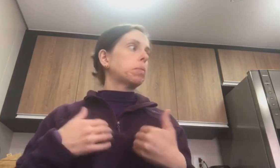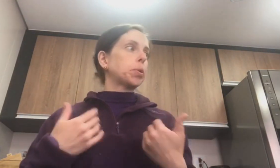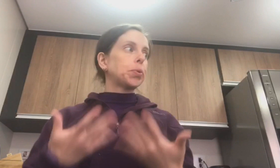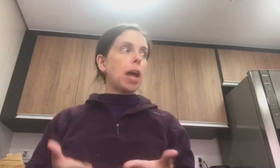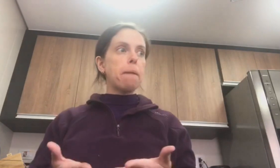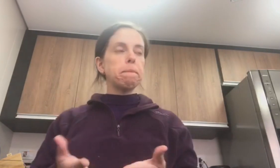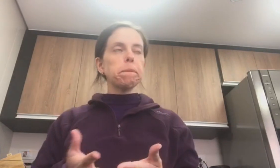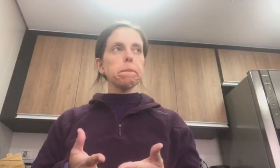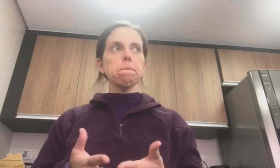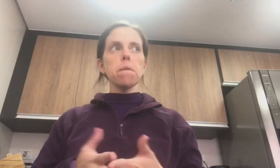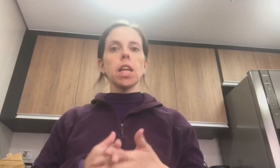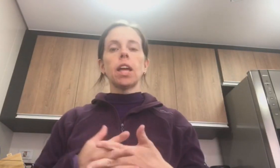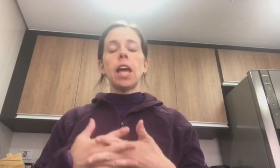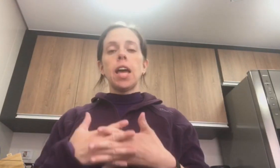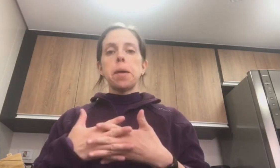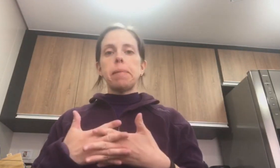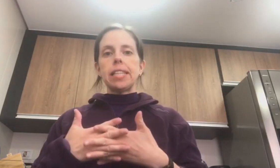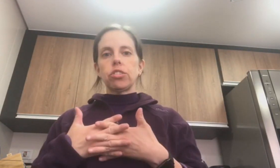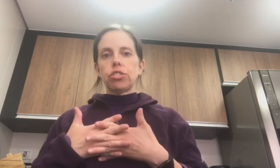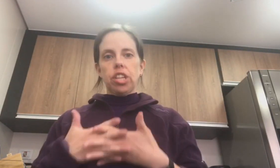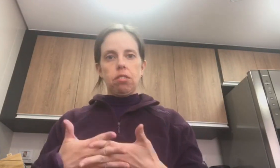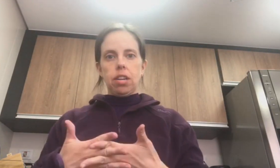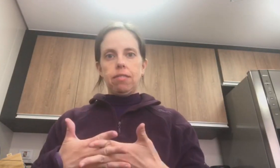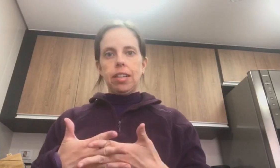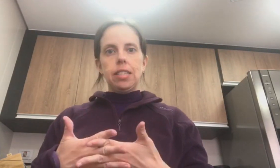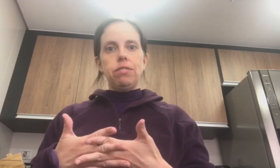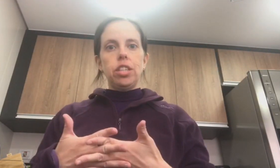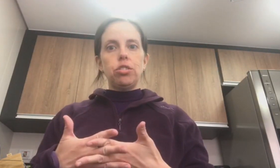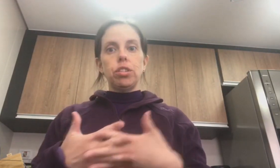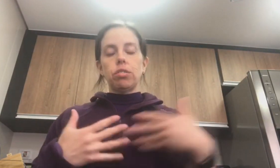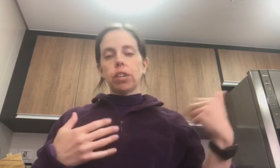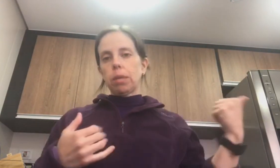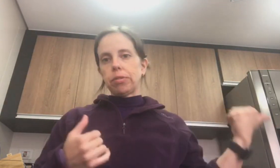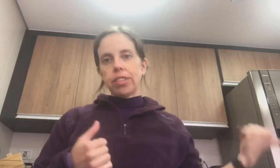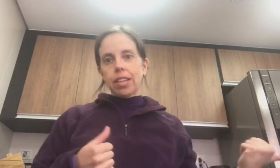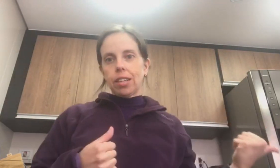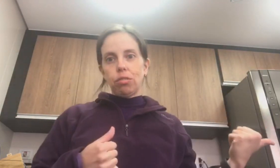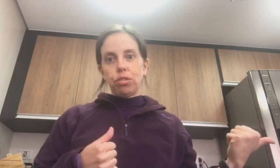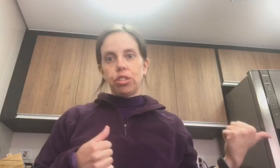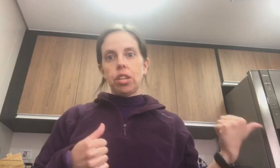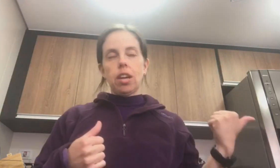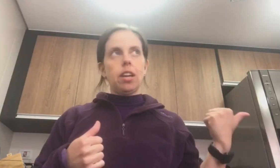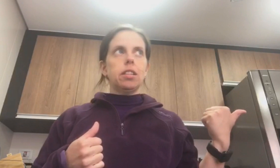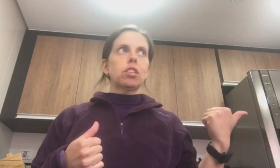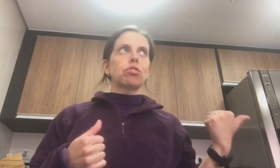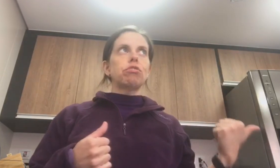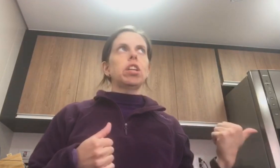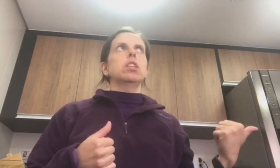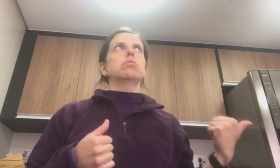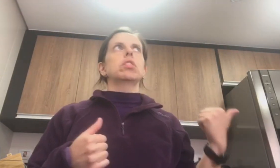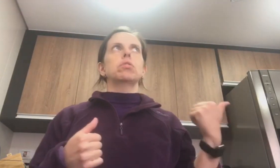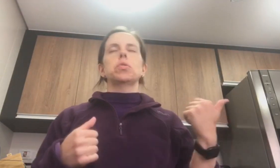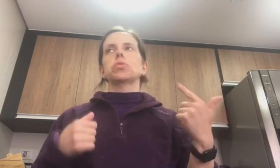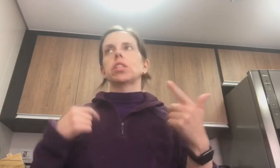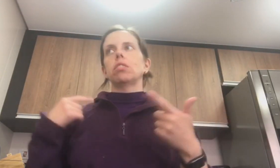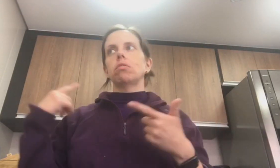procurar. Mas eu já quero gravar esse vídeo e eu quero aproveitar que hoje... Tá chovendo e eu não tô conseguindo